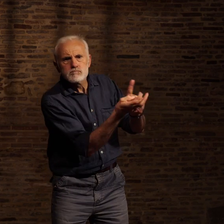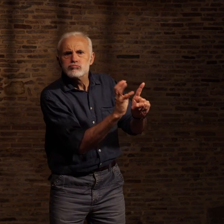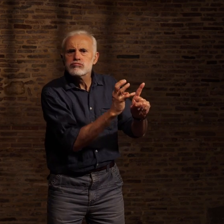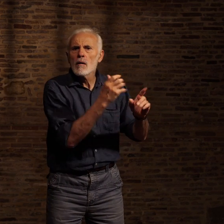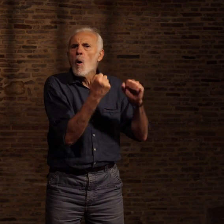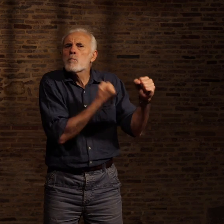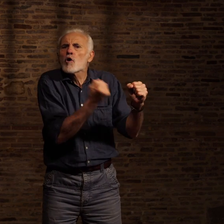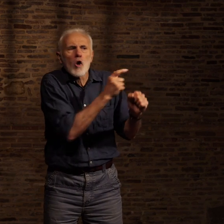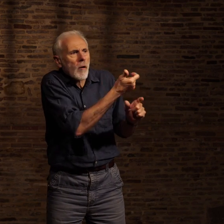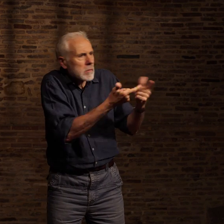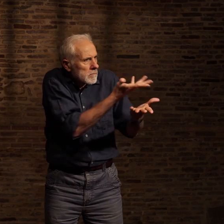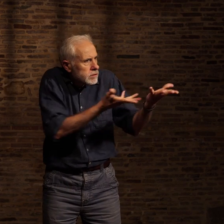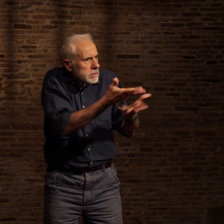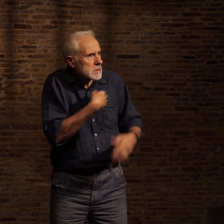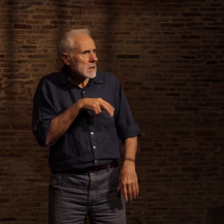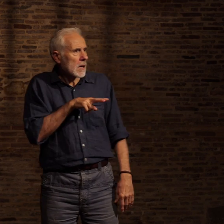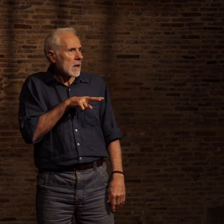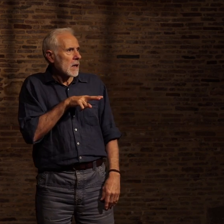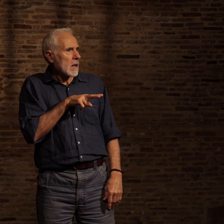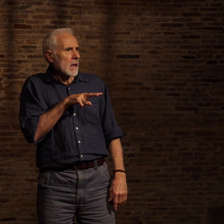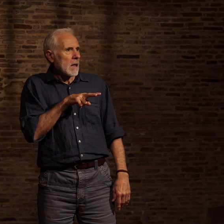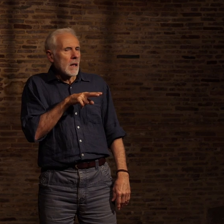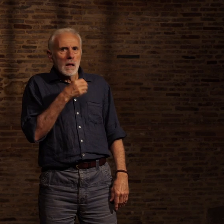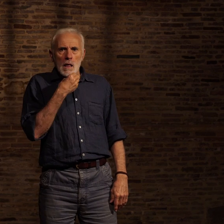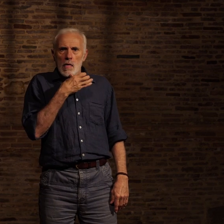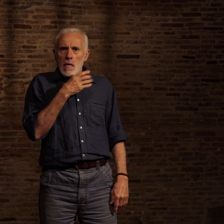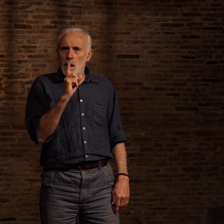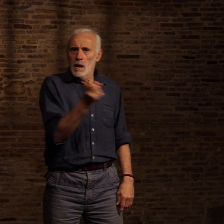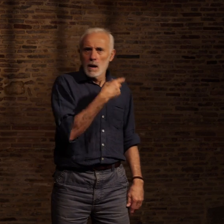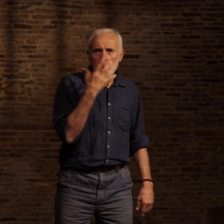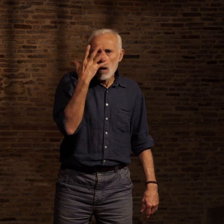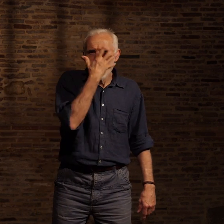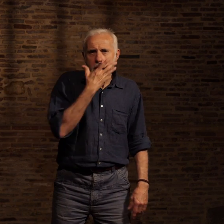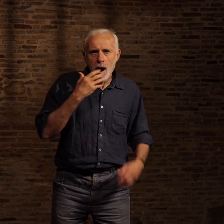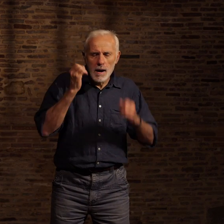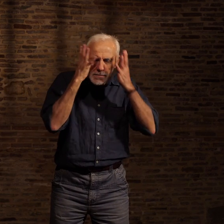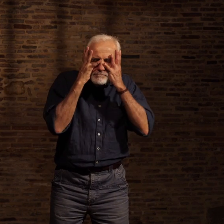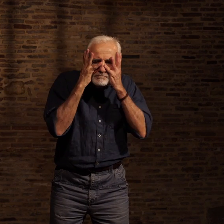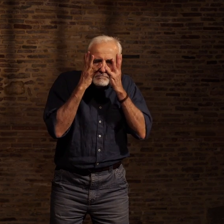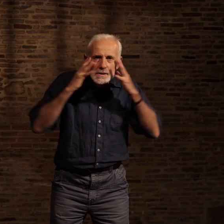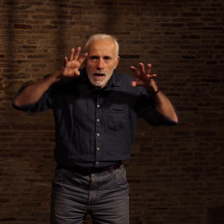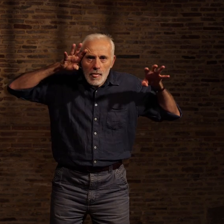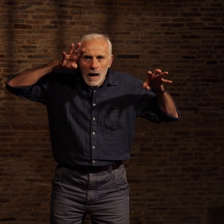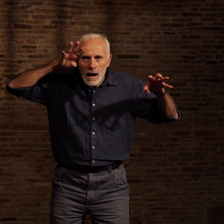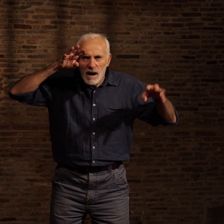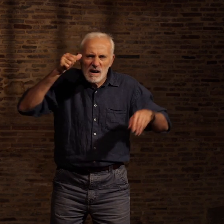Je n'ai pu m'empêcher de contempler stupéfaits tous ses visages noirs luisants de sueur. Tous étaient balafrés, éreintés,